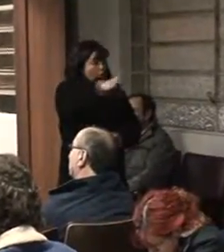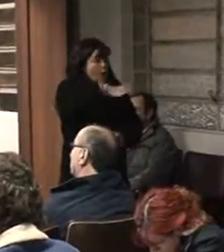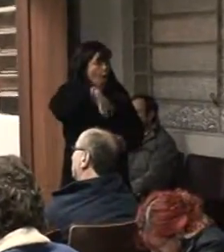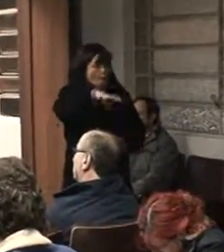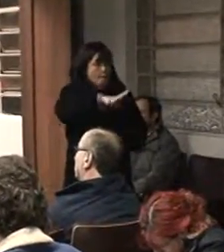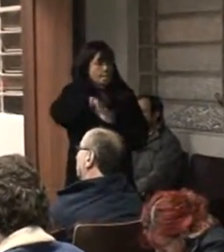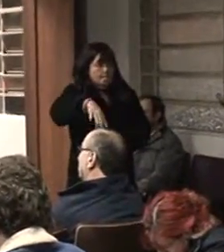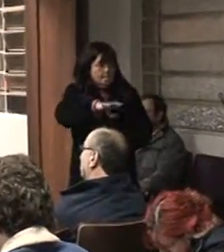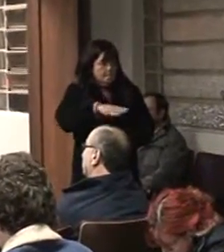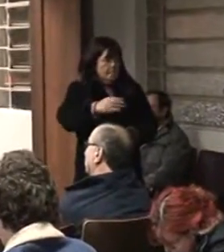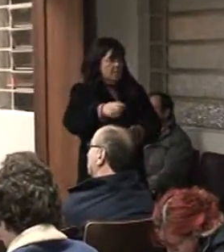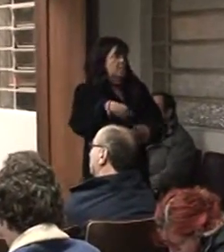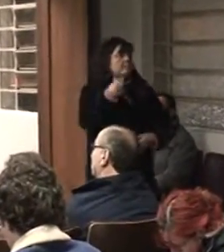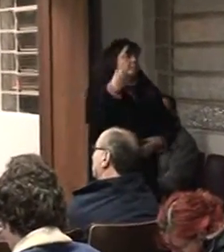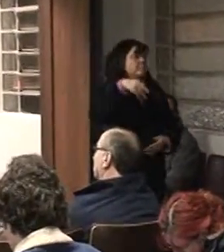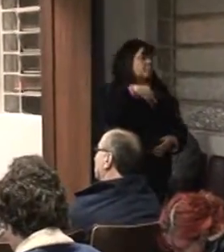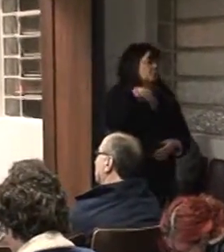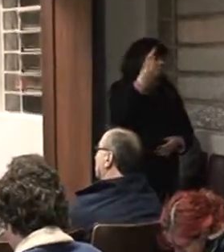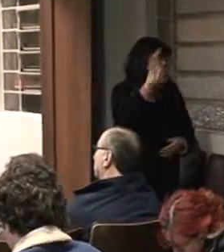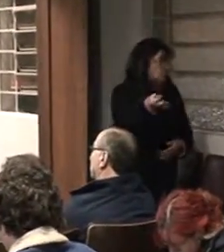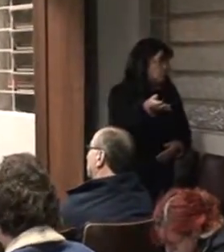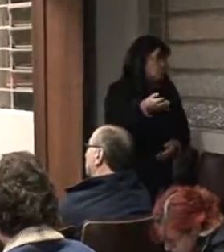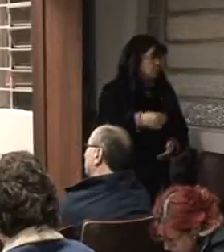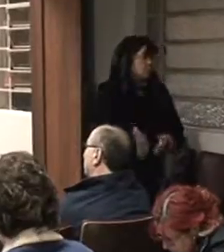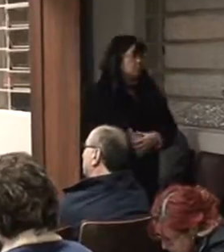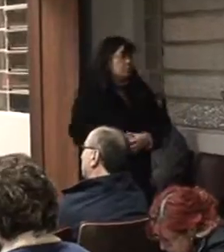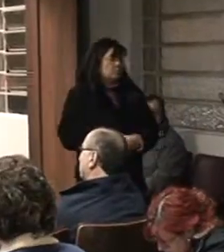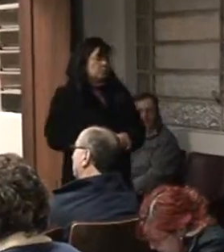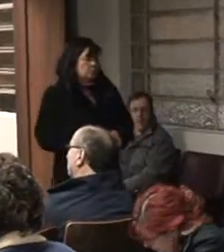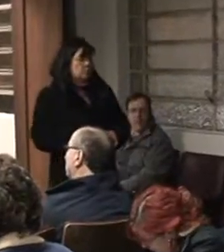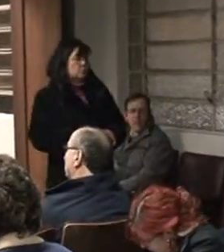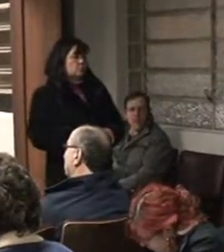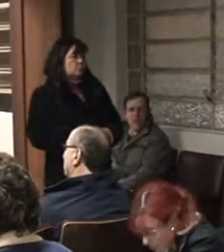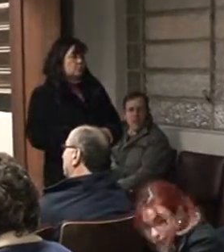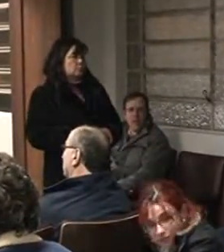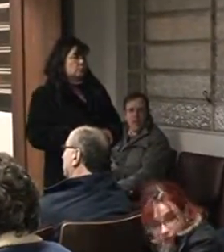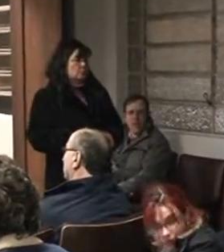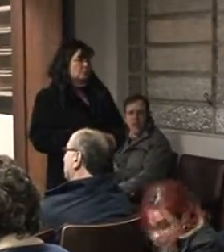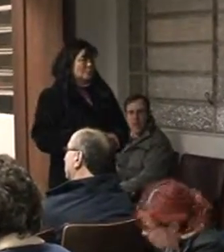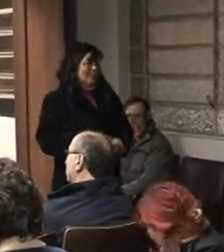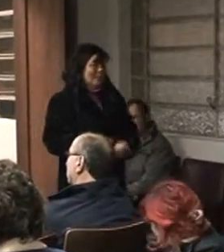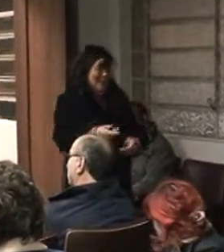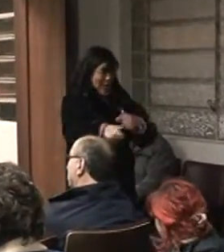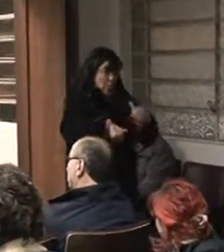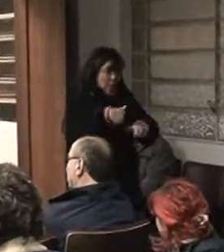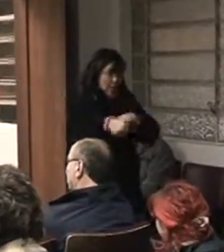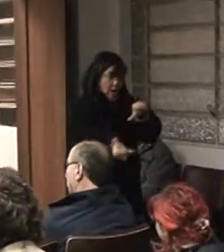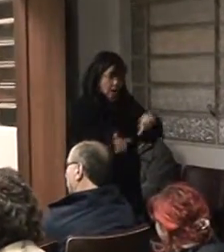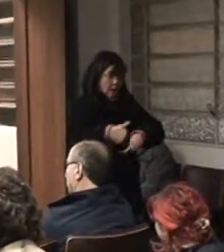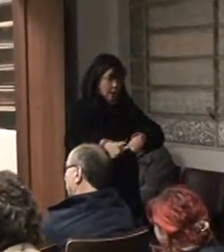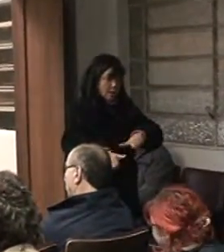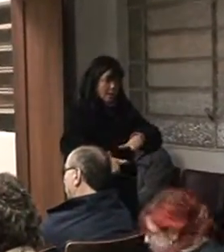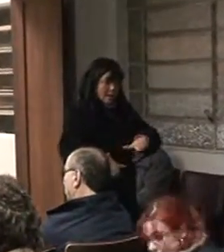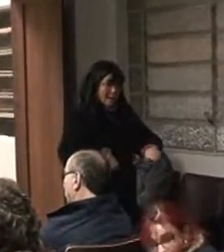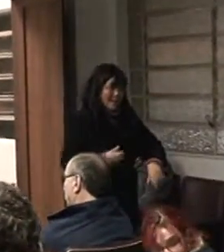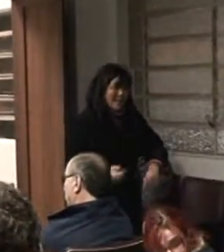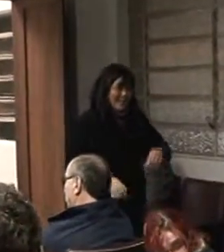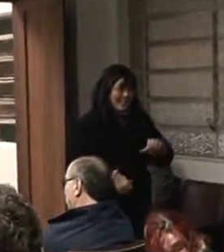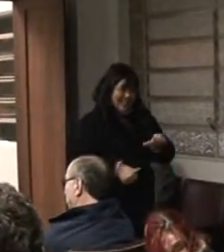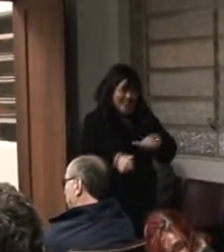na próxima vez que a gente veja esse domínio, vocês consigam, de repente, um intérprete nisso, porque ela não é,